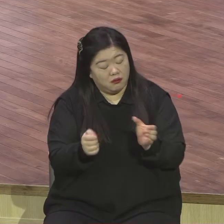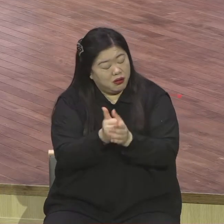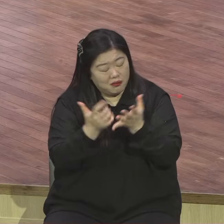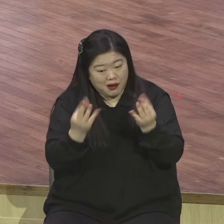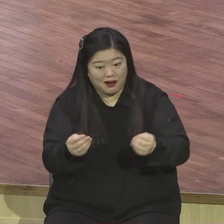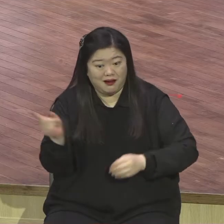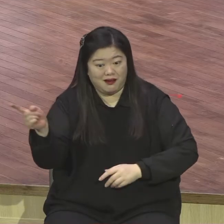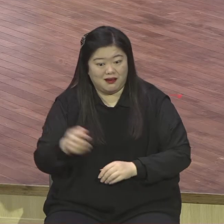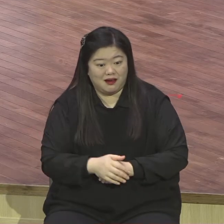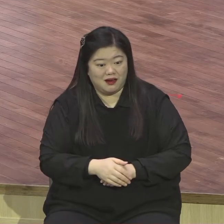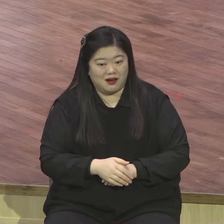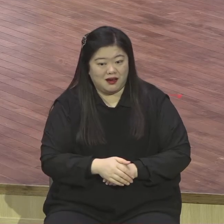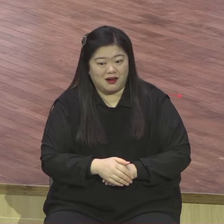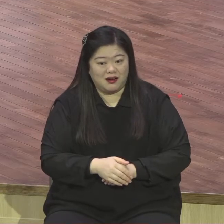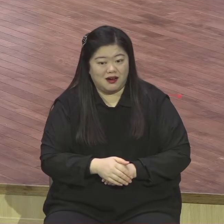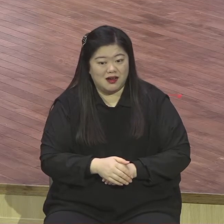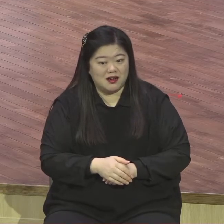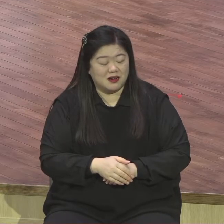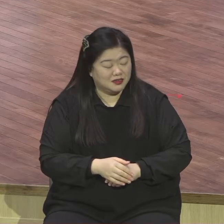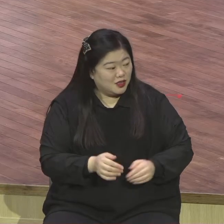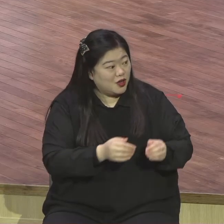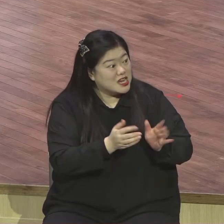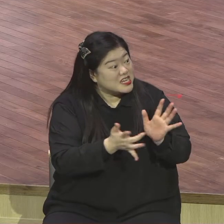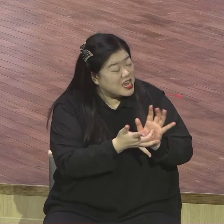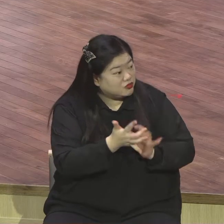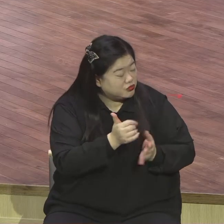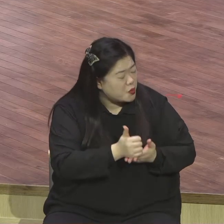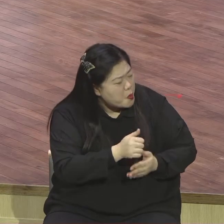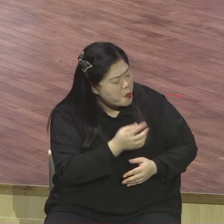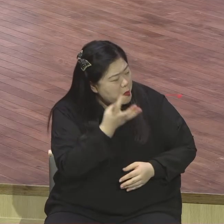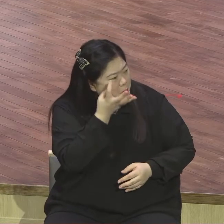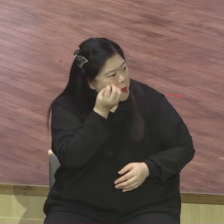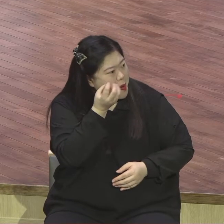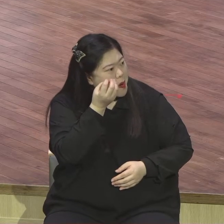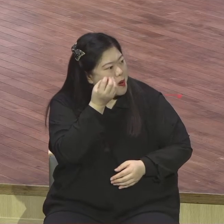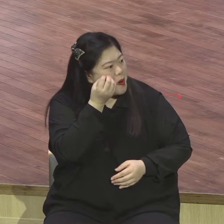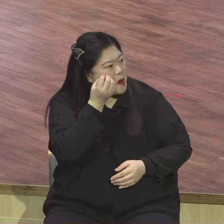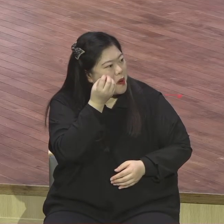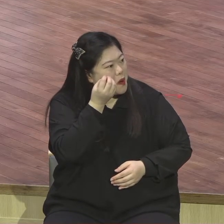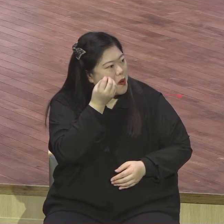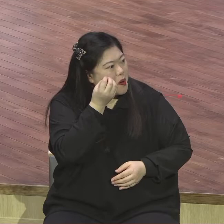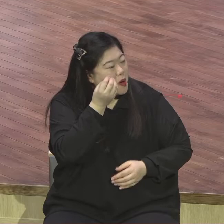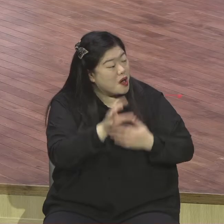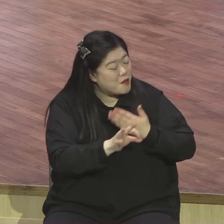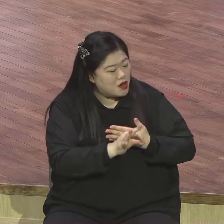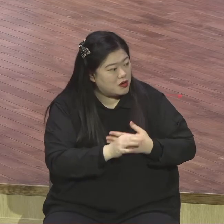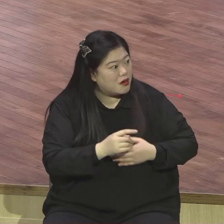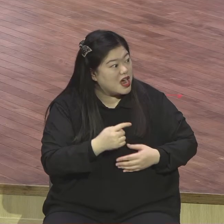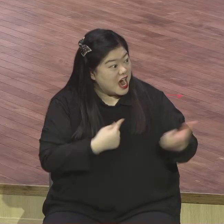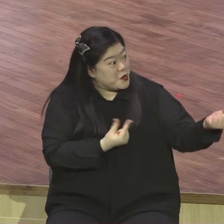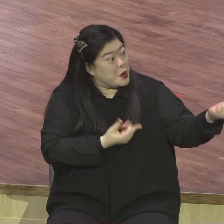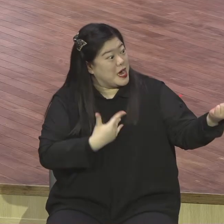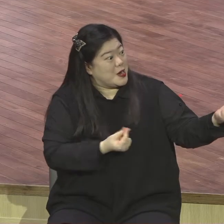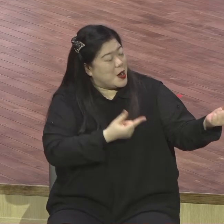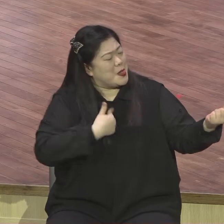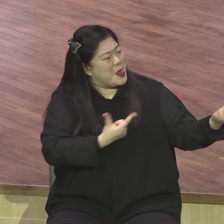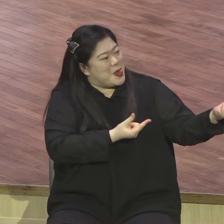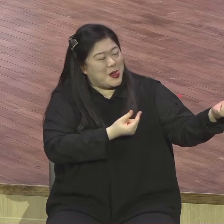바다로 뛰어내려서 적시 빠진 게 아니에요 걸어가세요 일단 바다를 걸어갔습니다